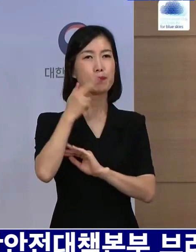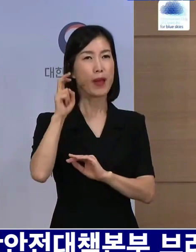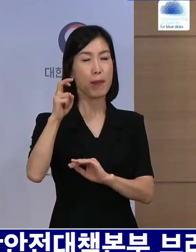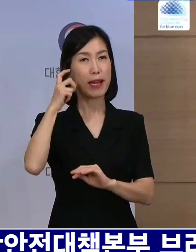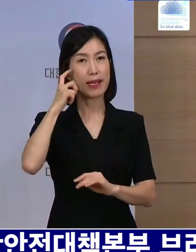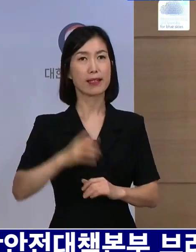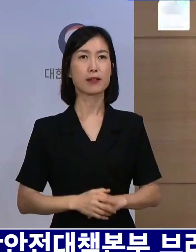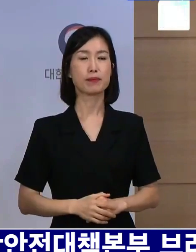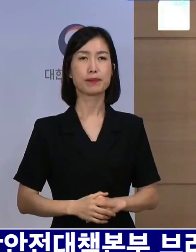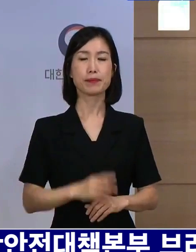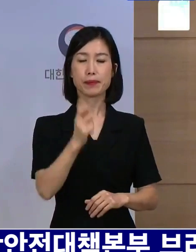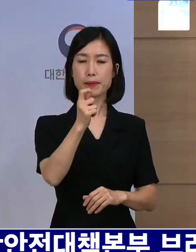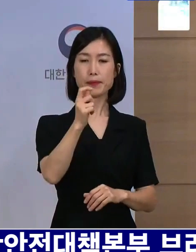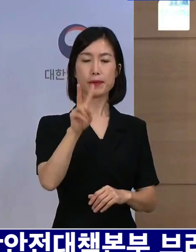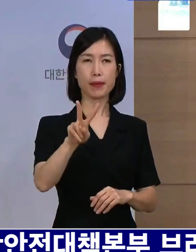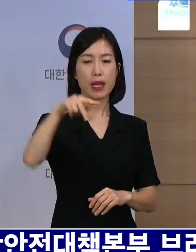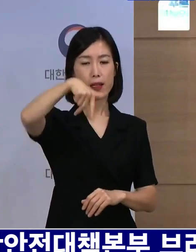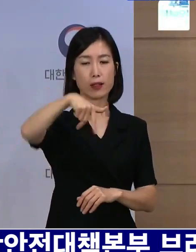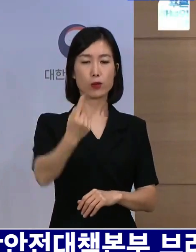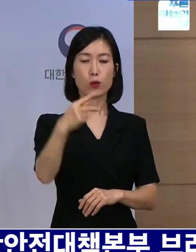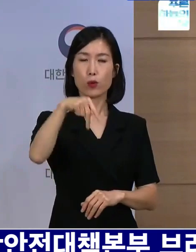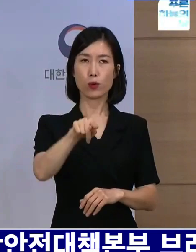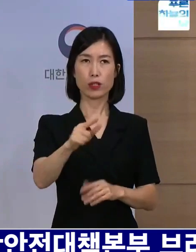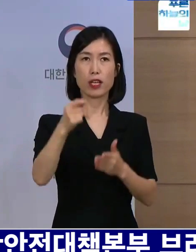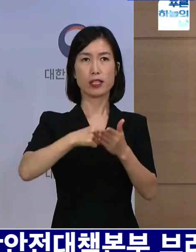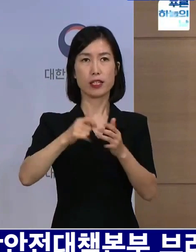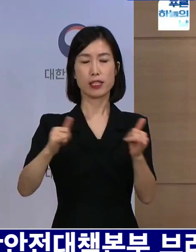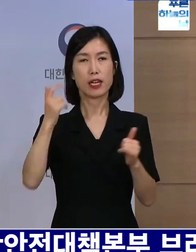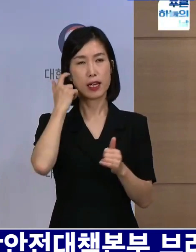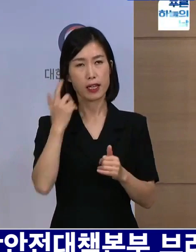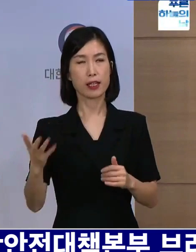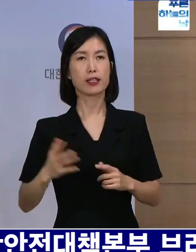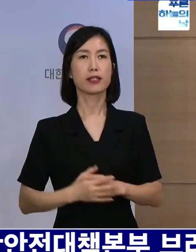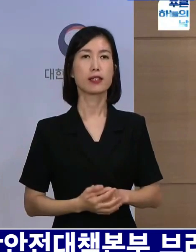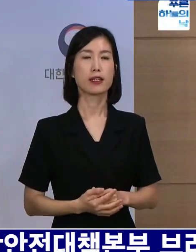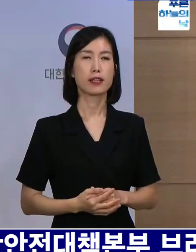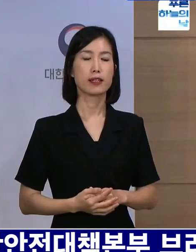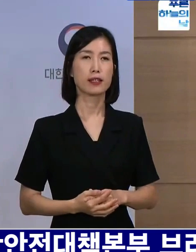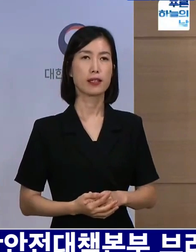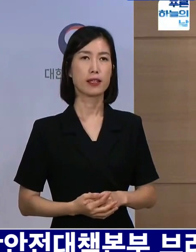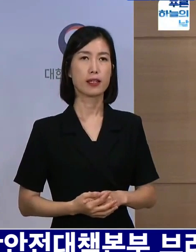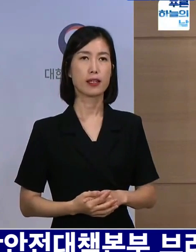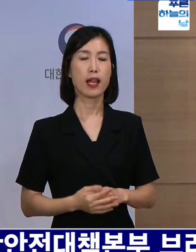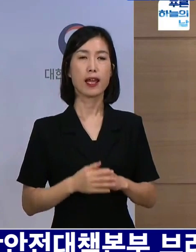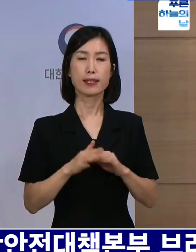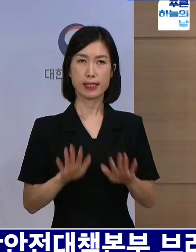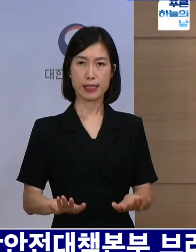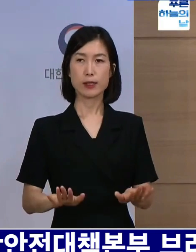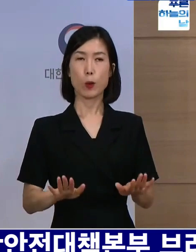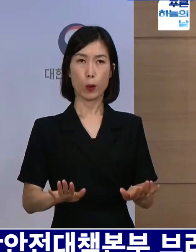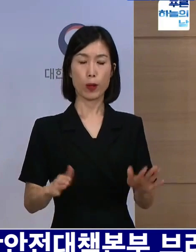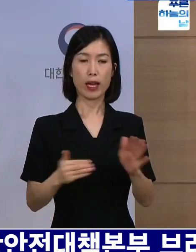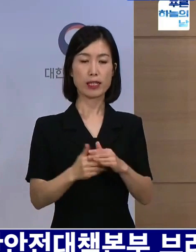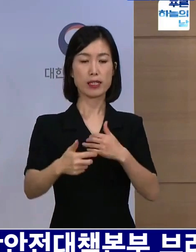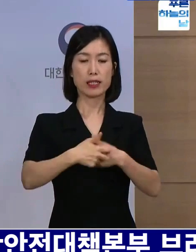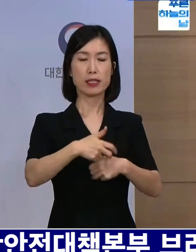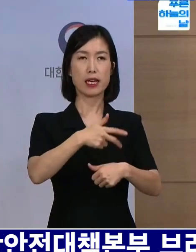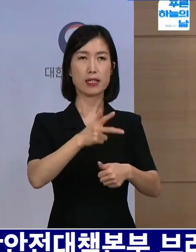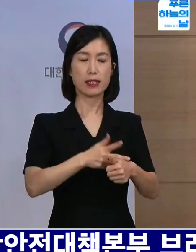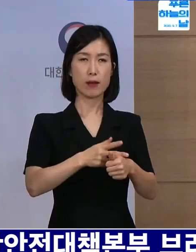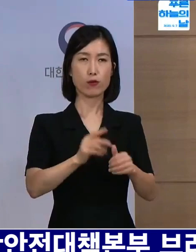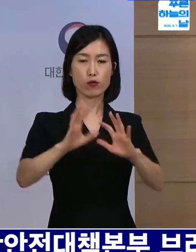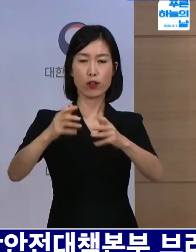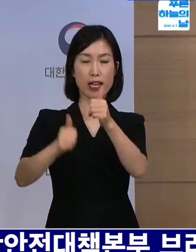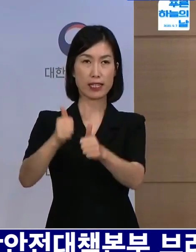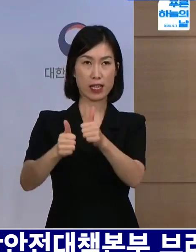TV조선 최원영 기자님 질의입니다. 의대 국가시험 관련된 추가 질의입니다. 현재까지 의사 국가시험